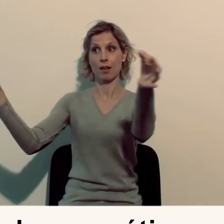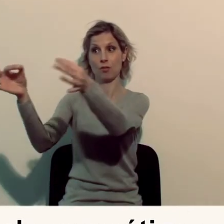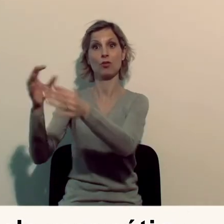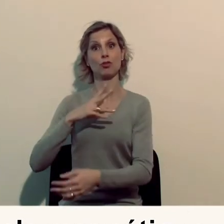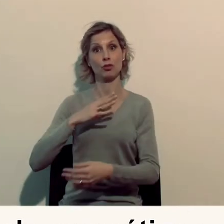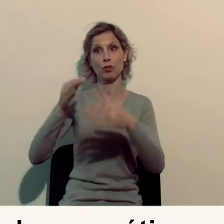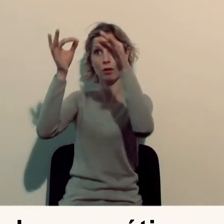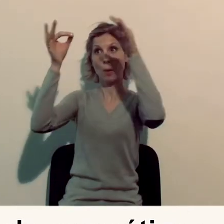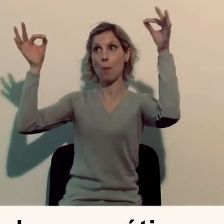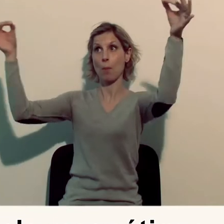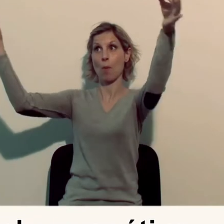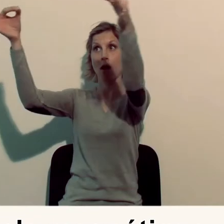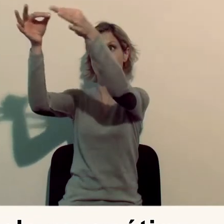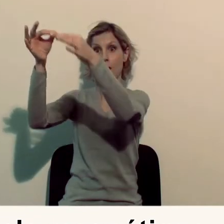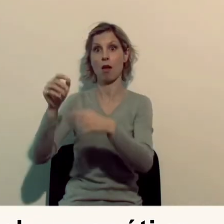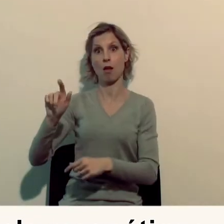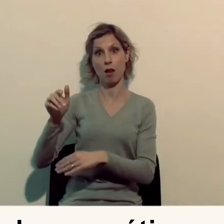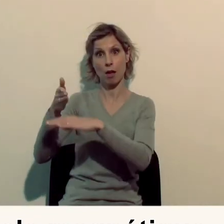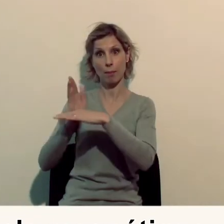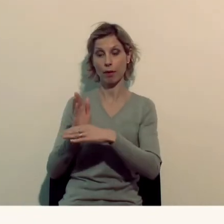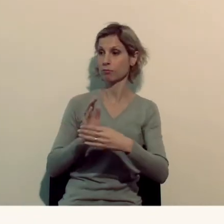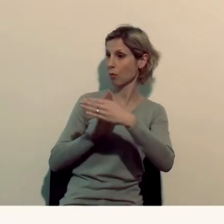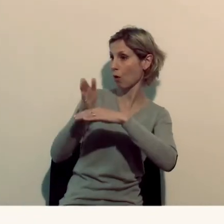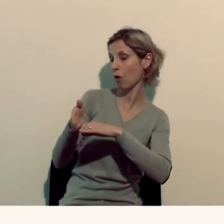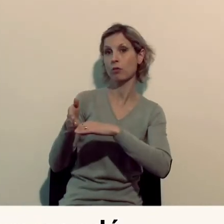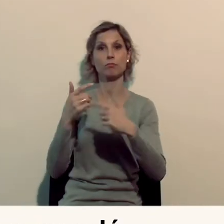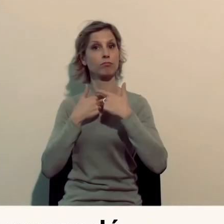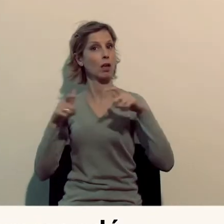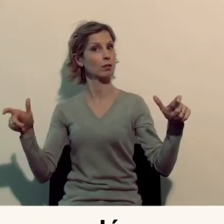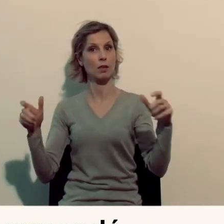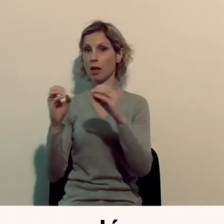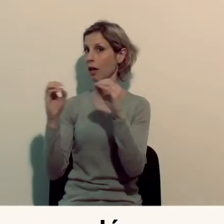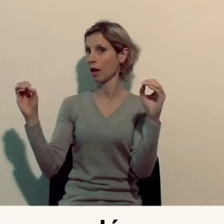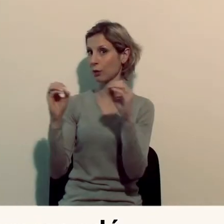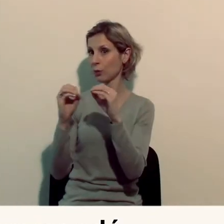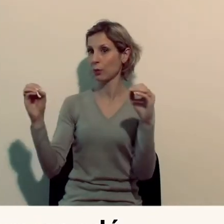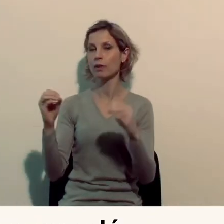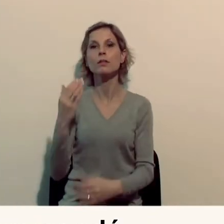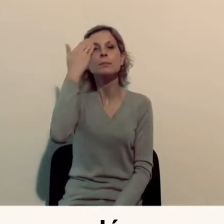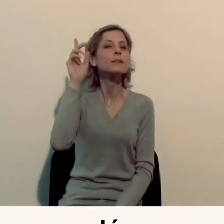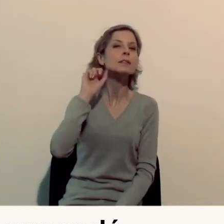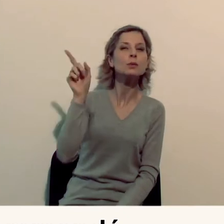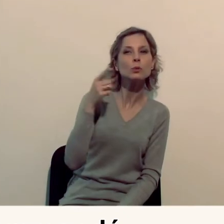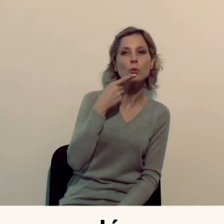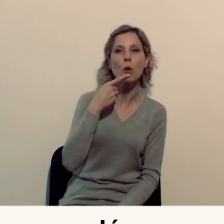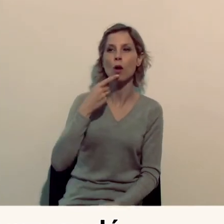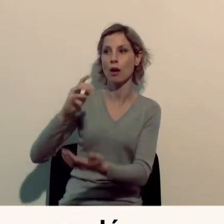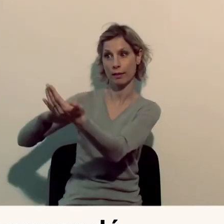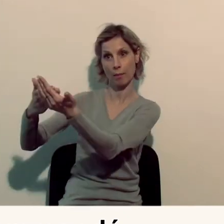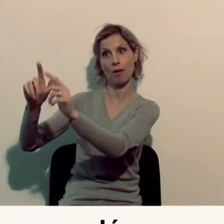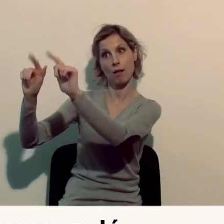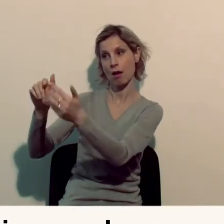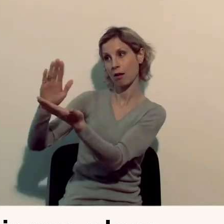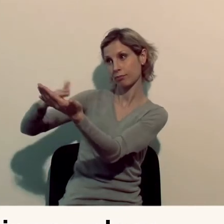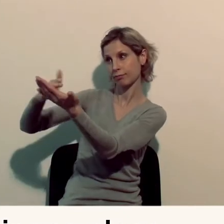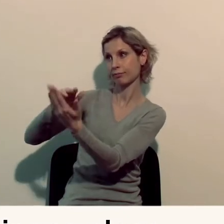Elle est équipée d'une boucle magnétique. Son accès est gratuit. Il est fortement recommandé de réserver pour être certain d'avoir